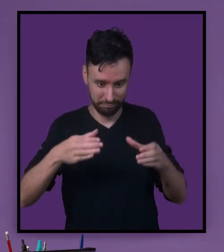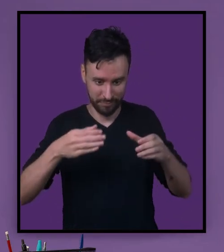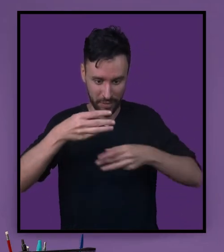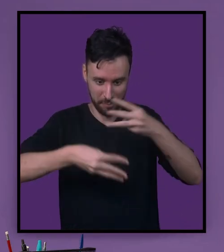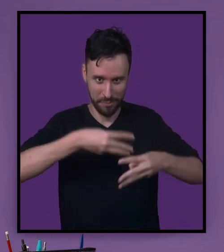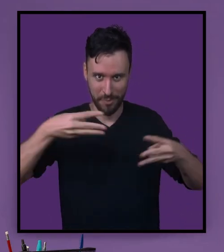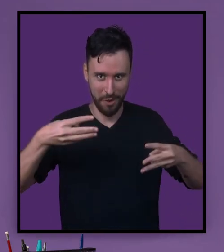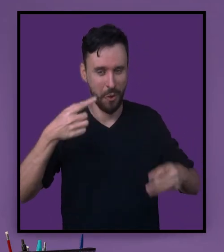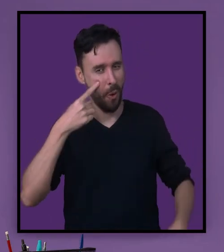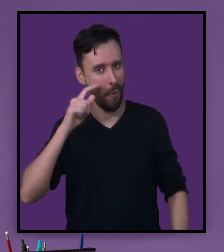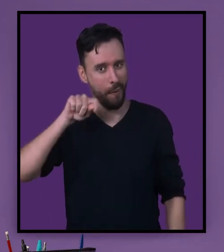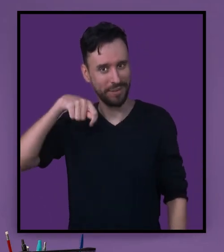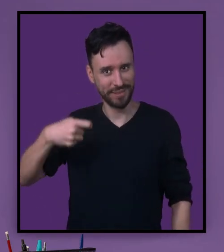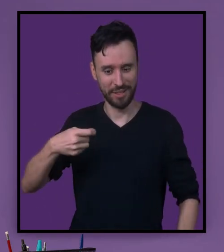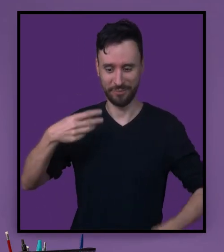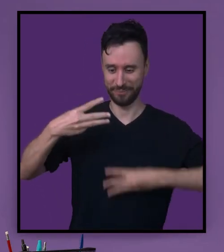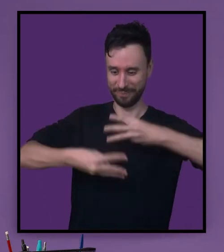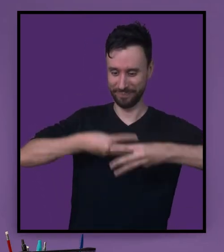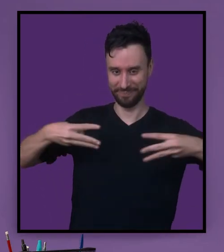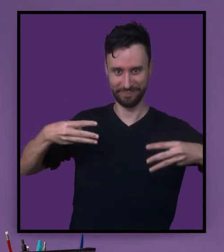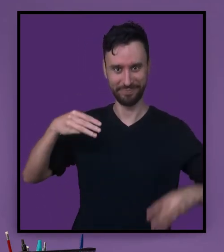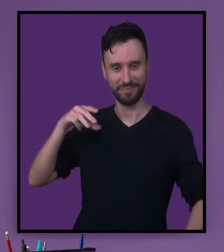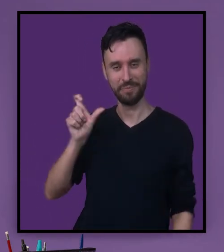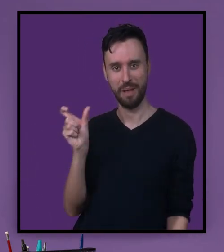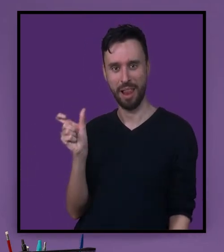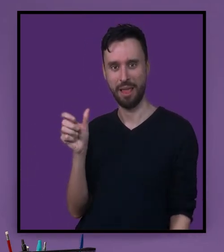Vamos criar um contexto com essa sinalização.